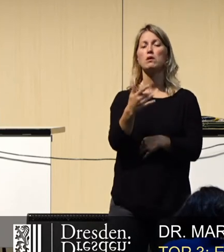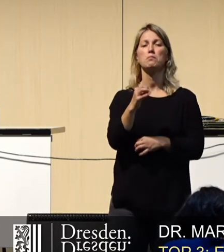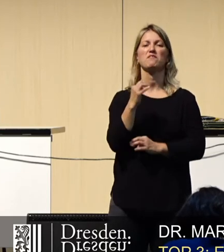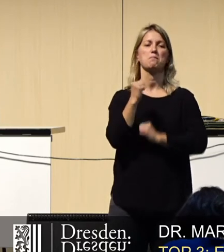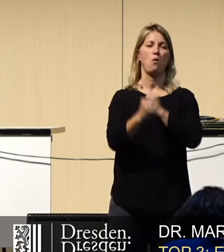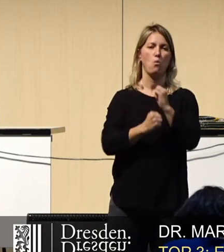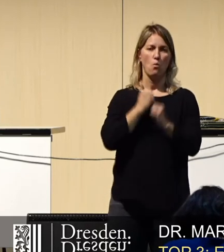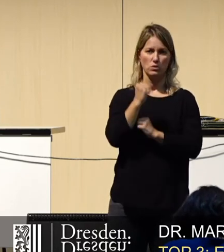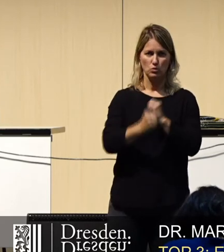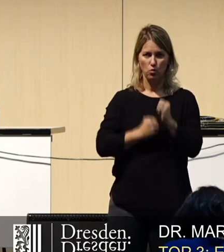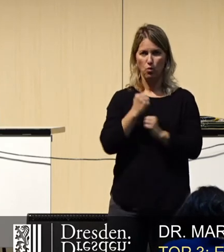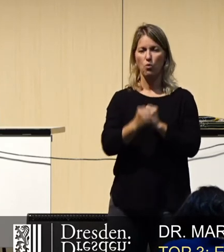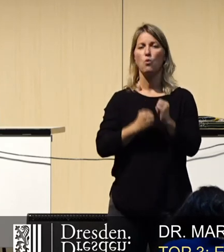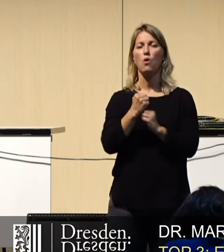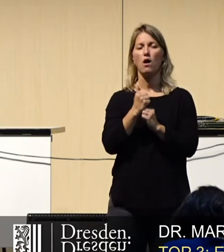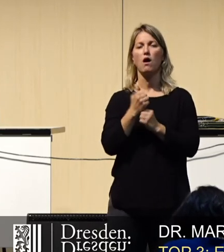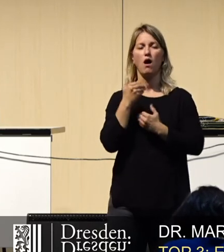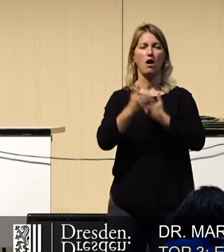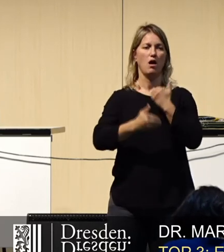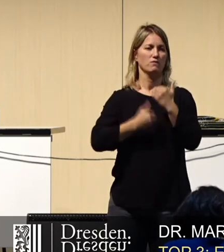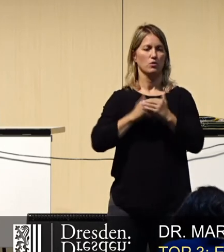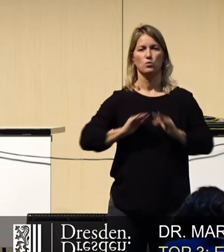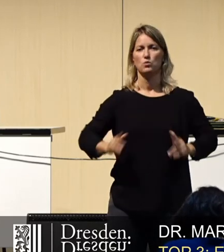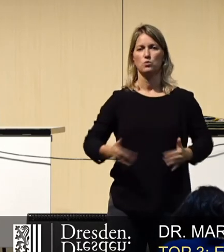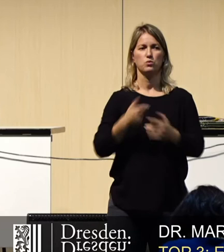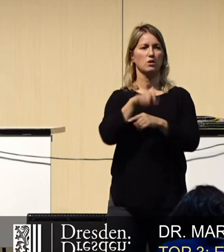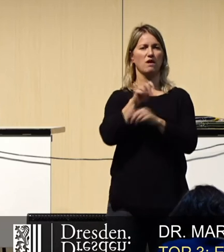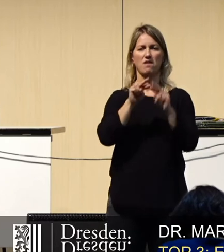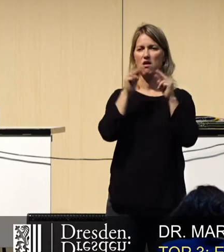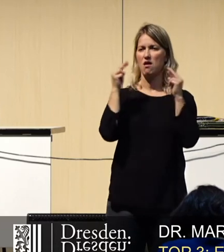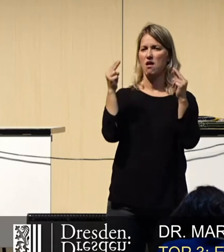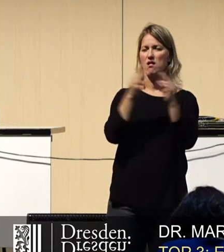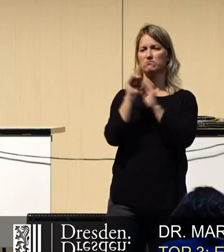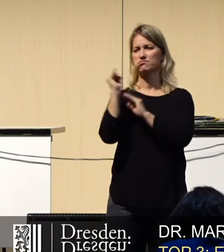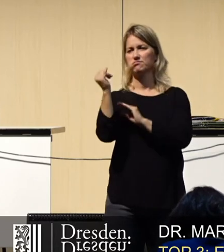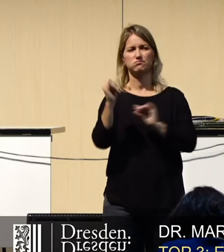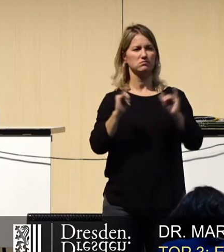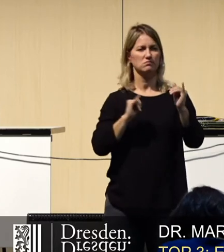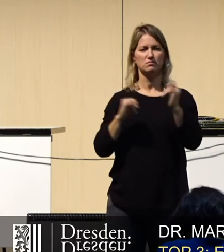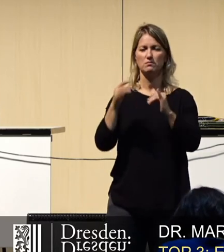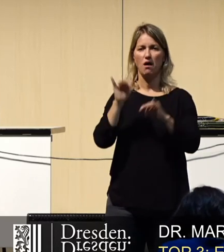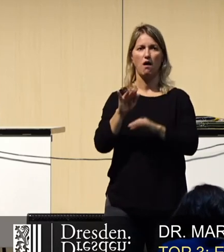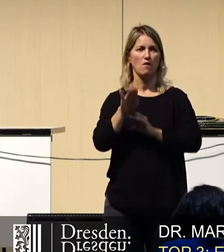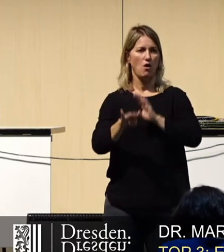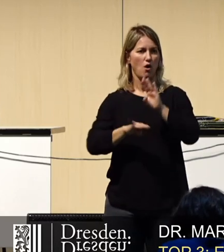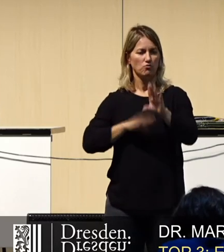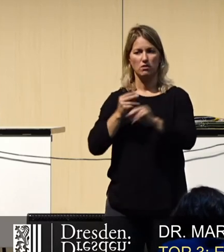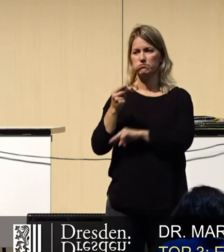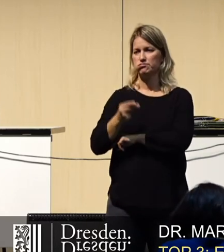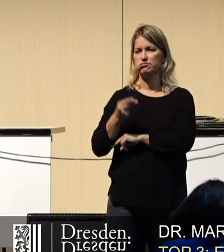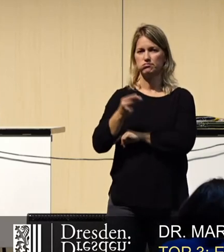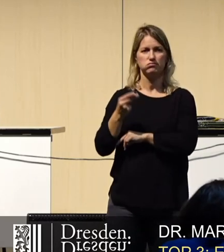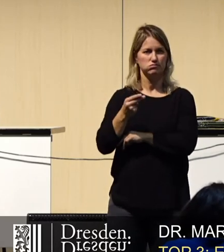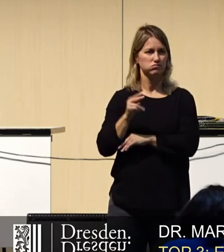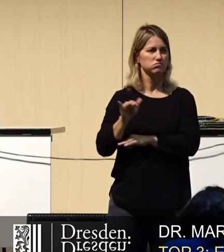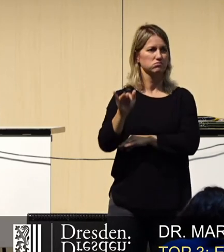der Entwicklung. Die Menschen sind in der ganzen Welt rumgefahren, es war das Symbol des Fortschritts. Und heute würden wir